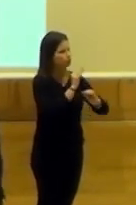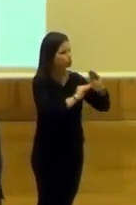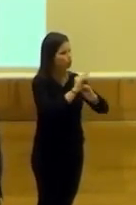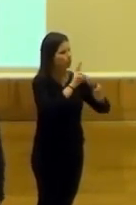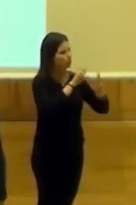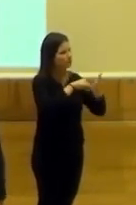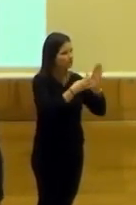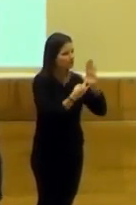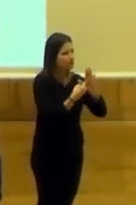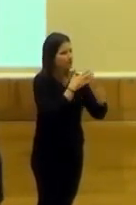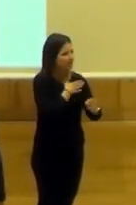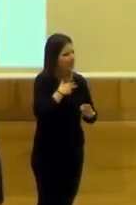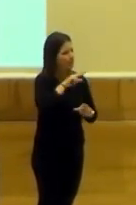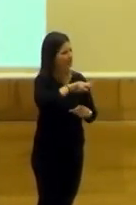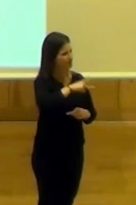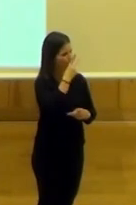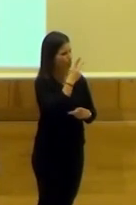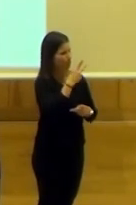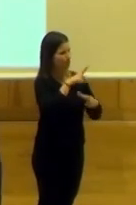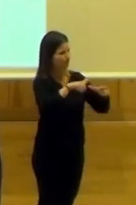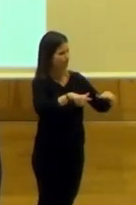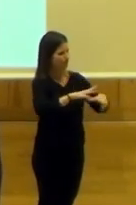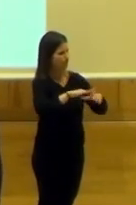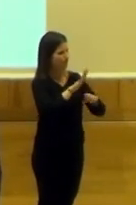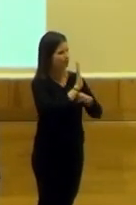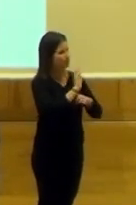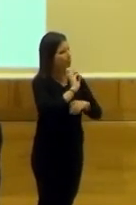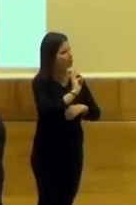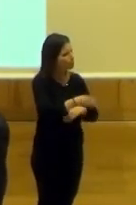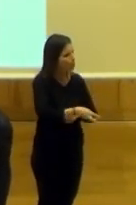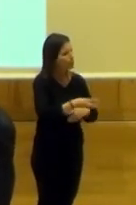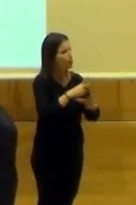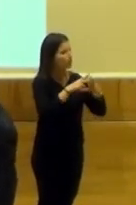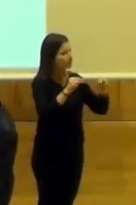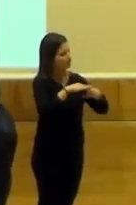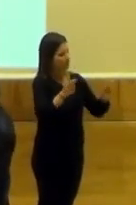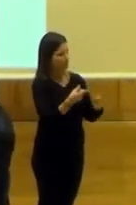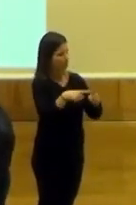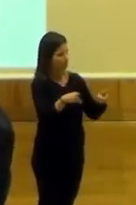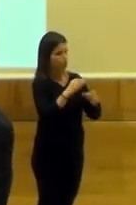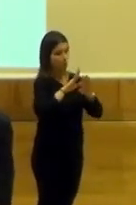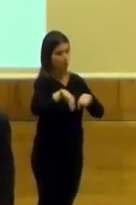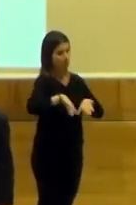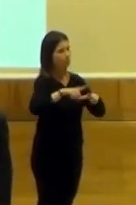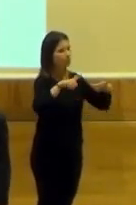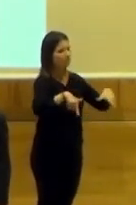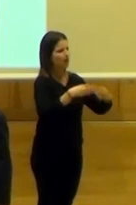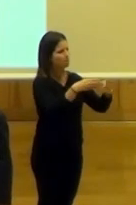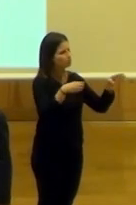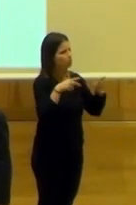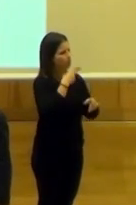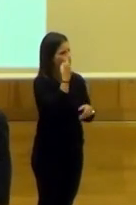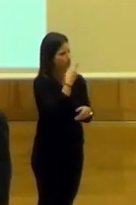técnicas, queremos hacer una especie de segunda serie, de cine y club universitario, también, y por último, una sala muy interesante, también de exposiciones,